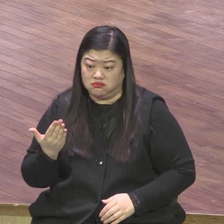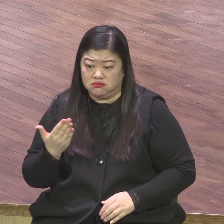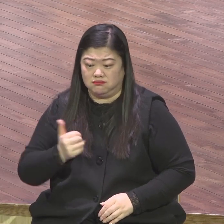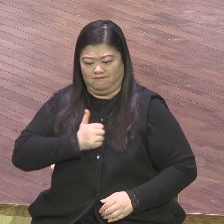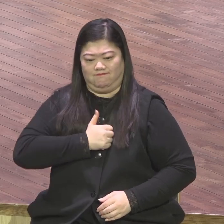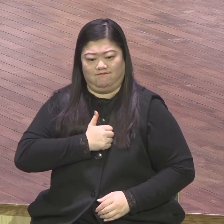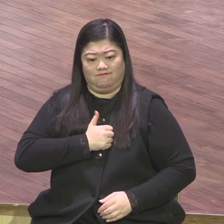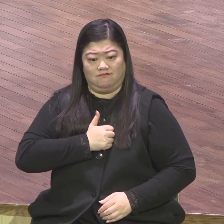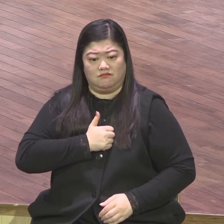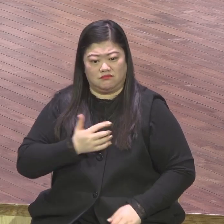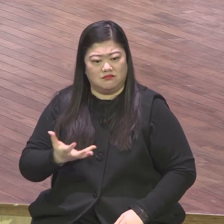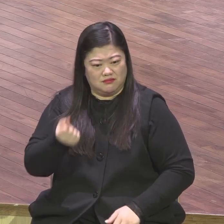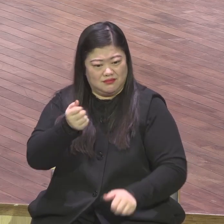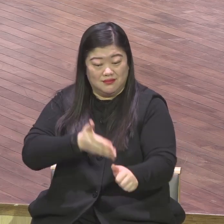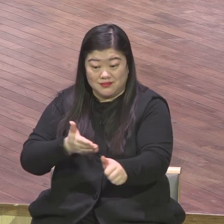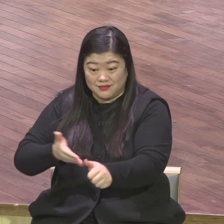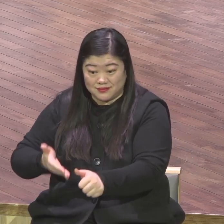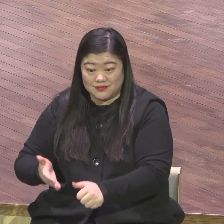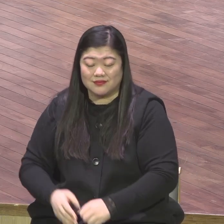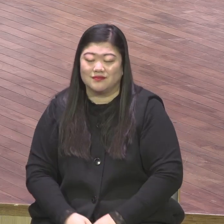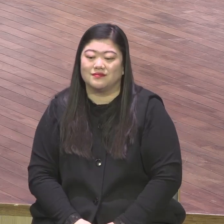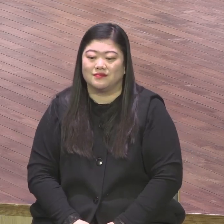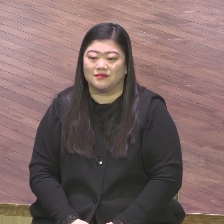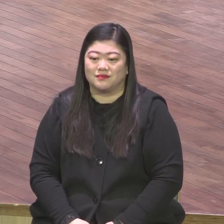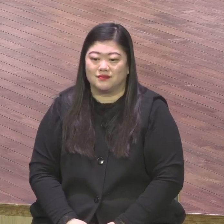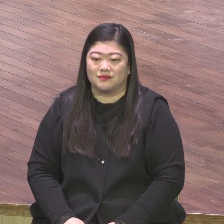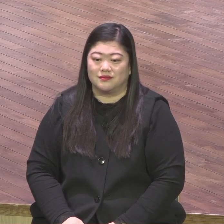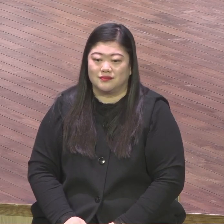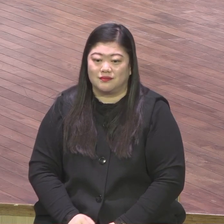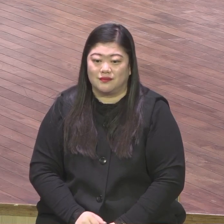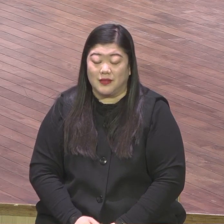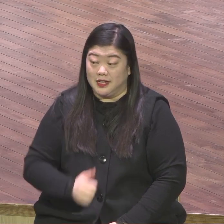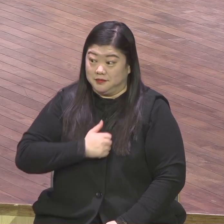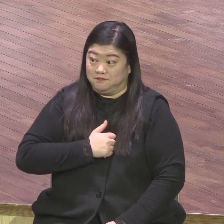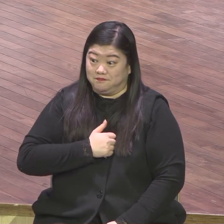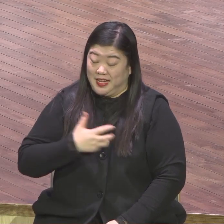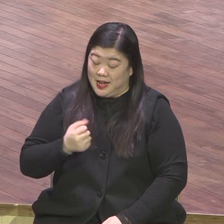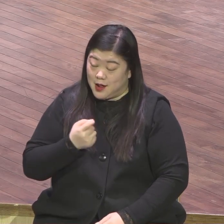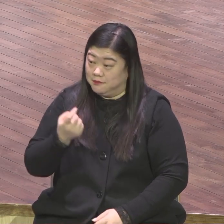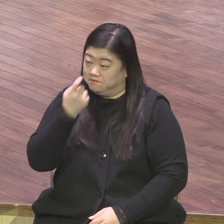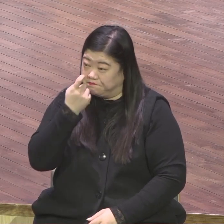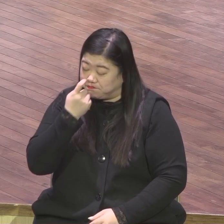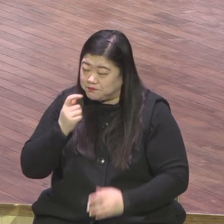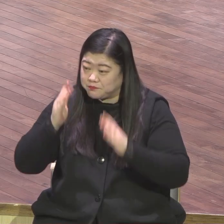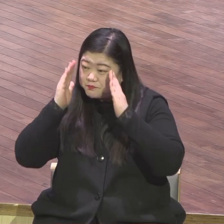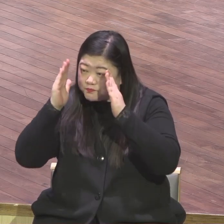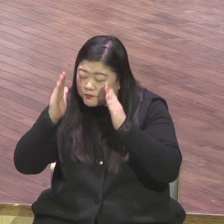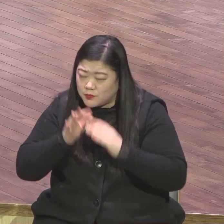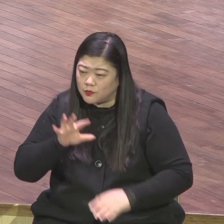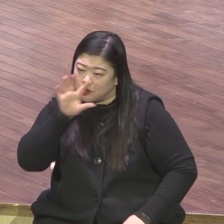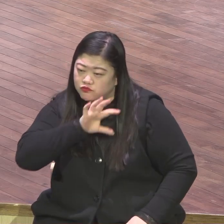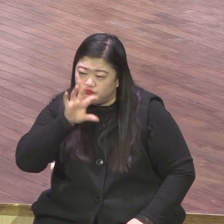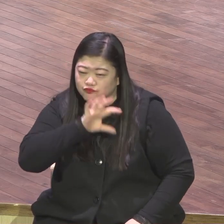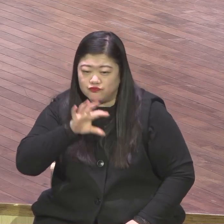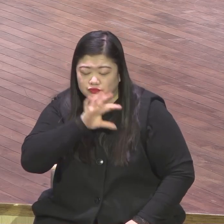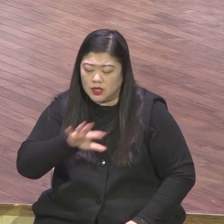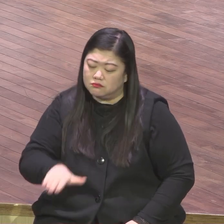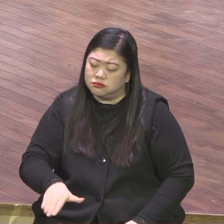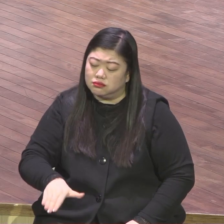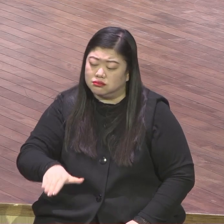랩런트들 그렇게 잡으면 돼요 그래서 그렇게 잘하면 됩니다 그렇게 공부하면 됩니다 영계의 모든 랩런트들 모든